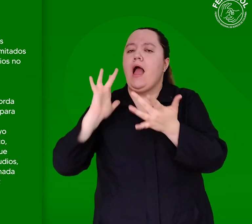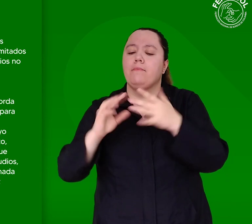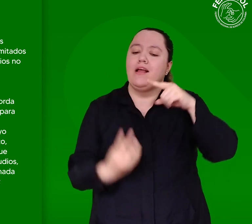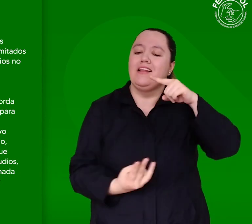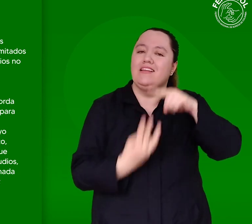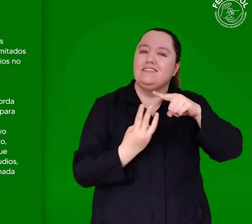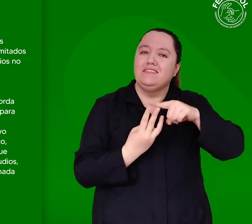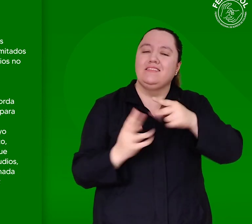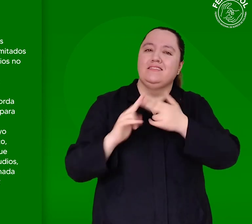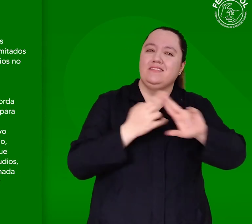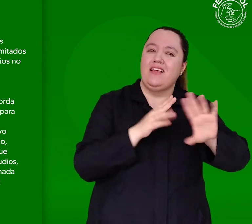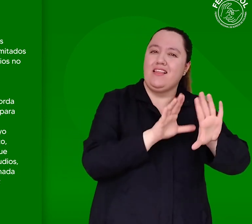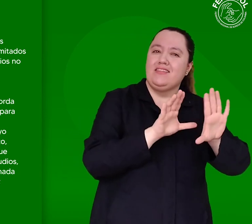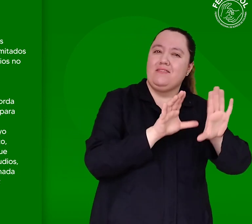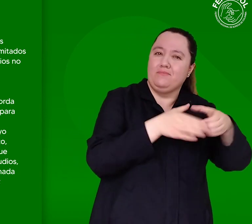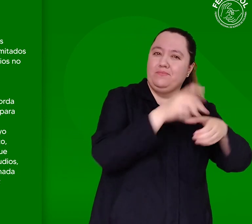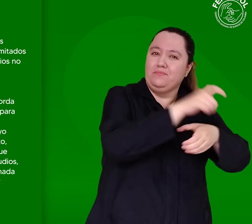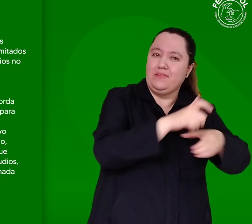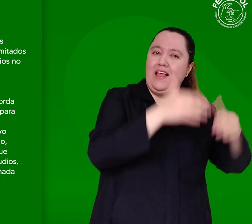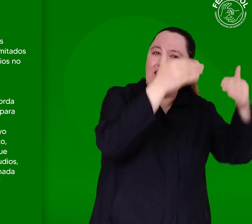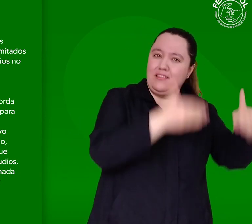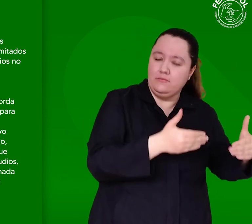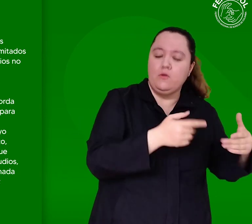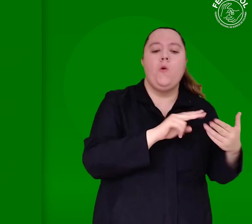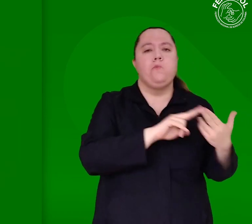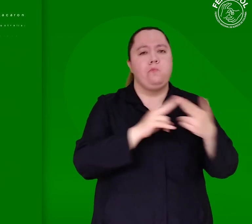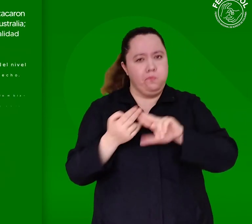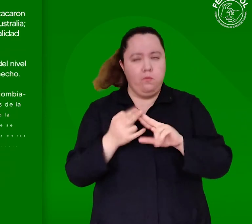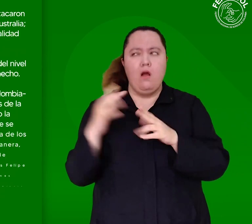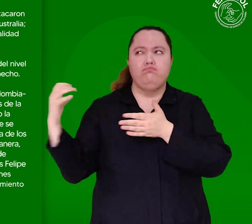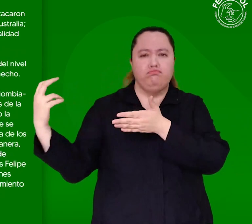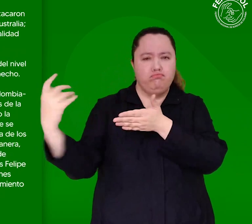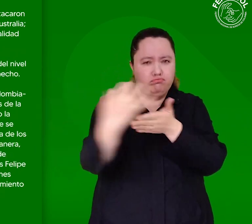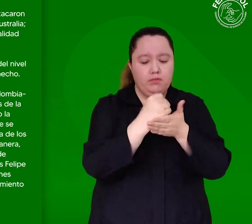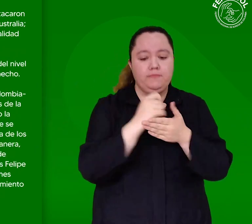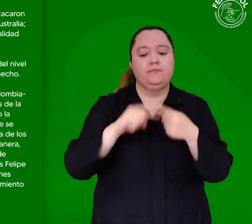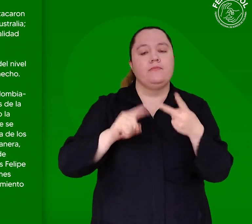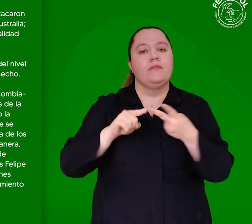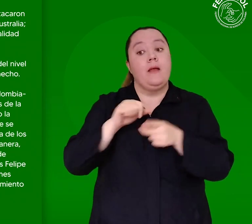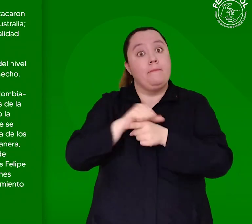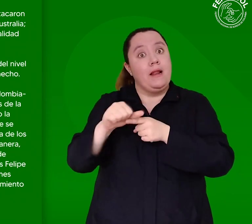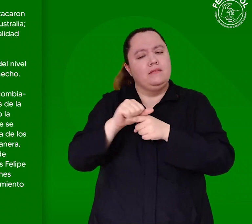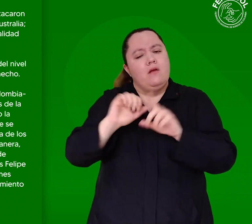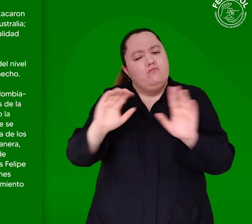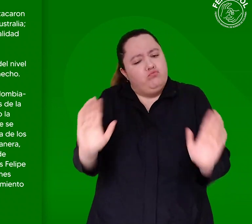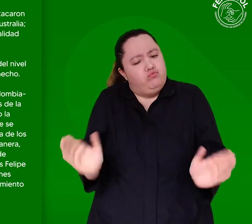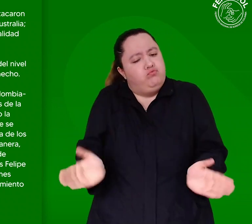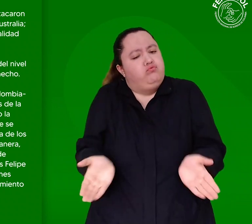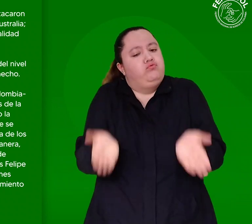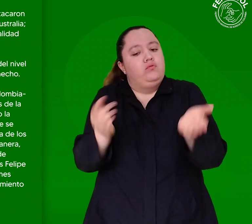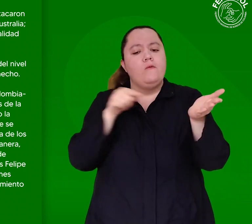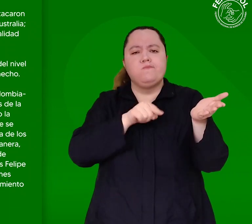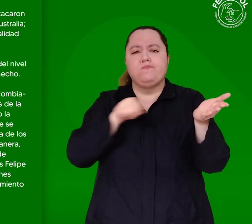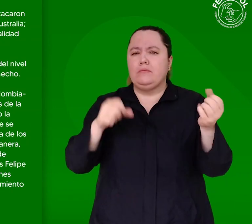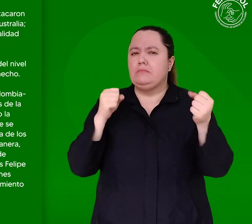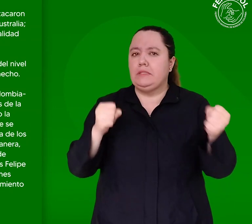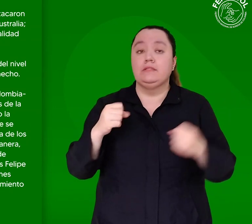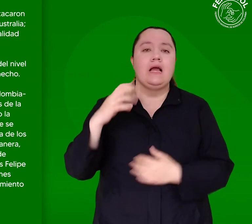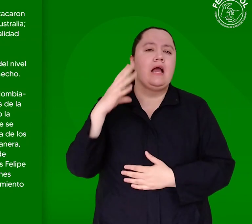relacionada con licencias de conducción y discapacidad. Revisión de mejores prácticas, en donde destacaron las experiencias